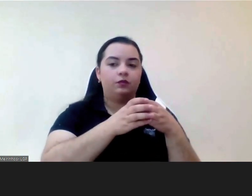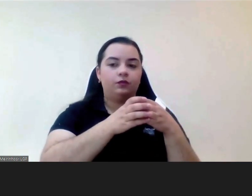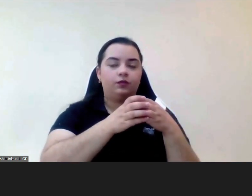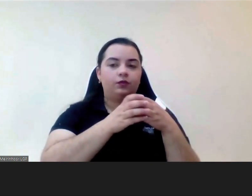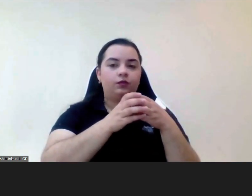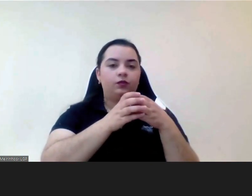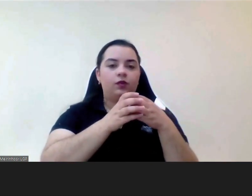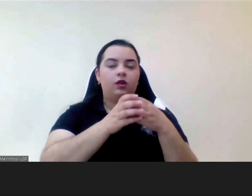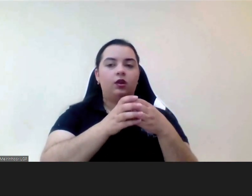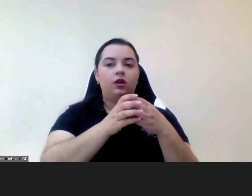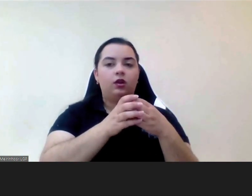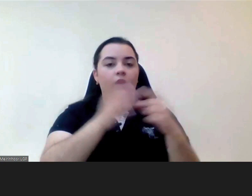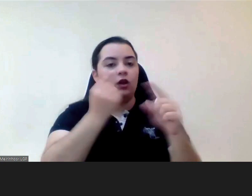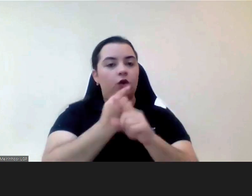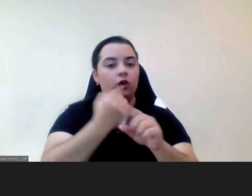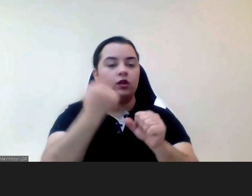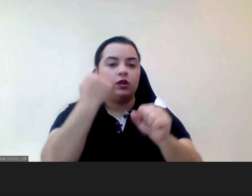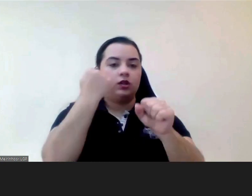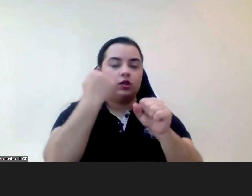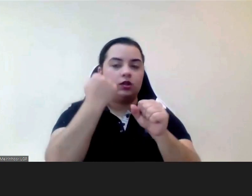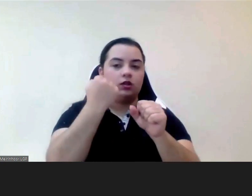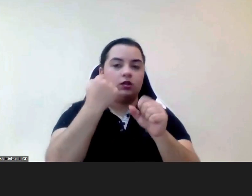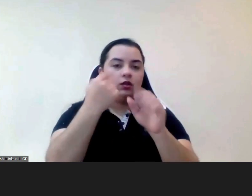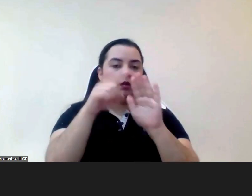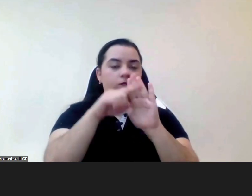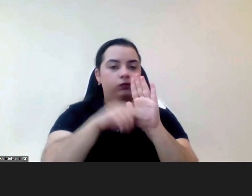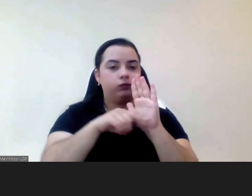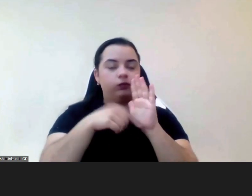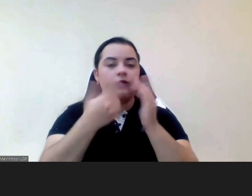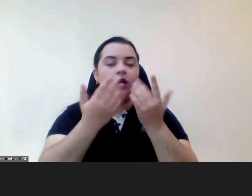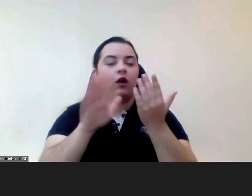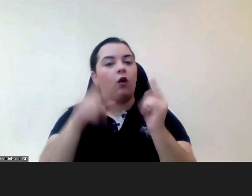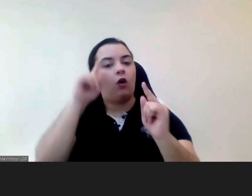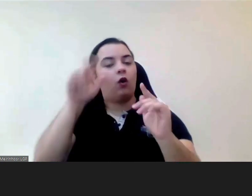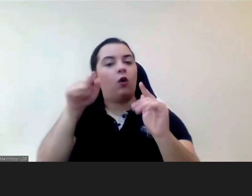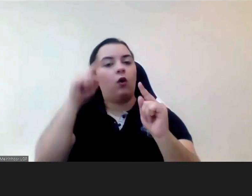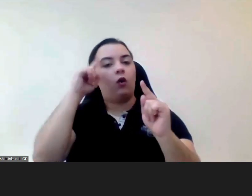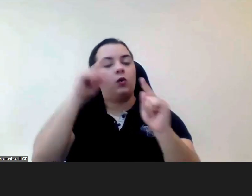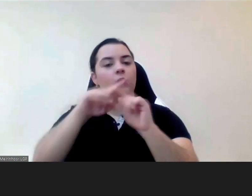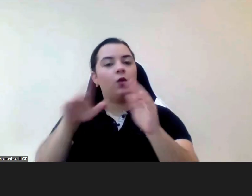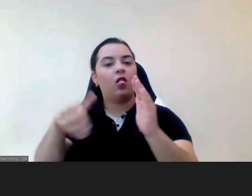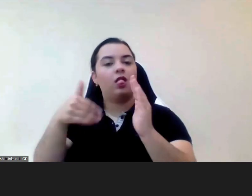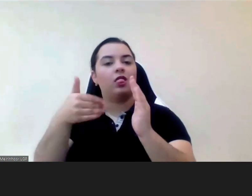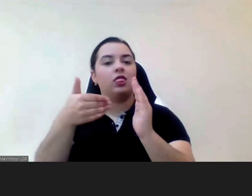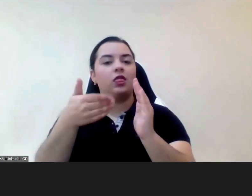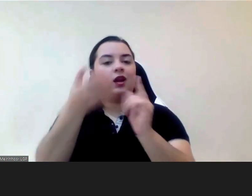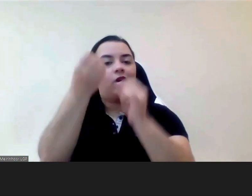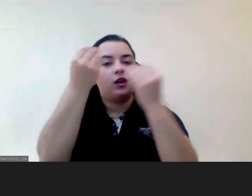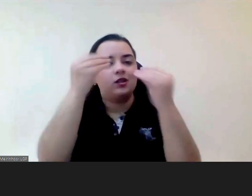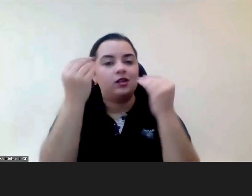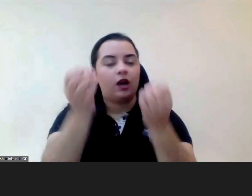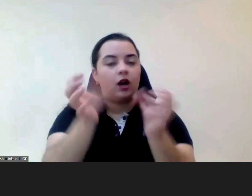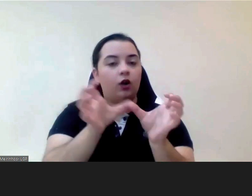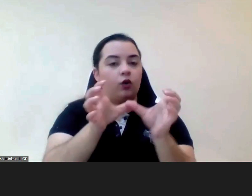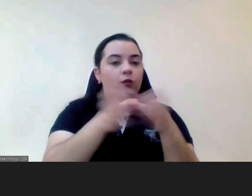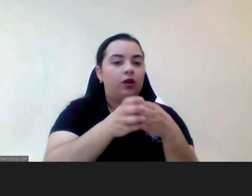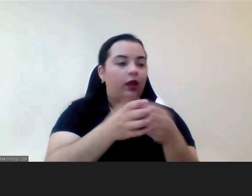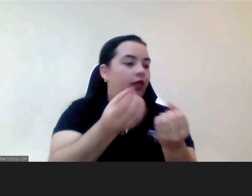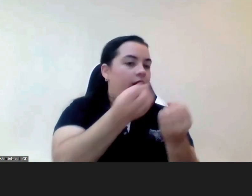destinadas a capacitar também a comunidade principalmente entre as crianças e os jovens